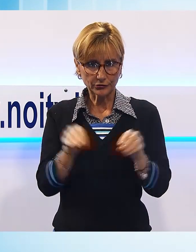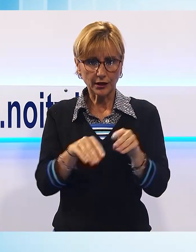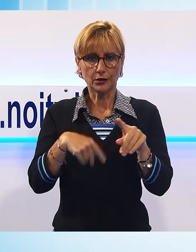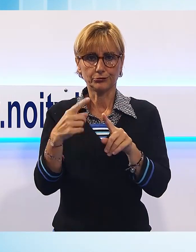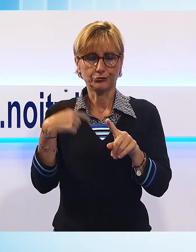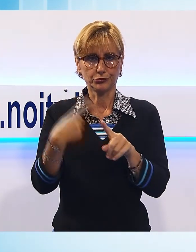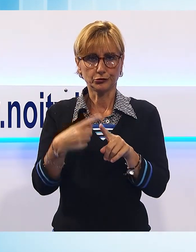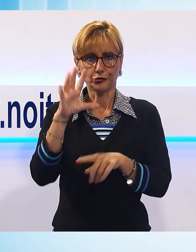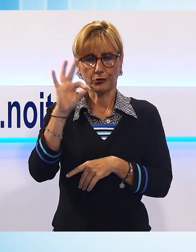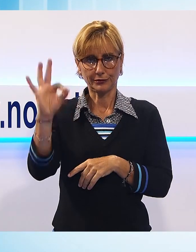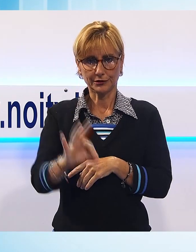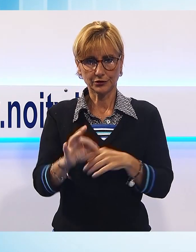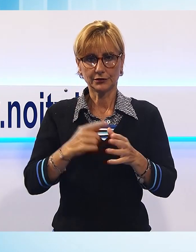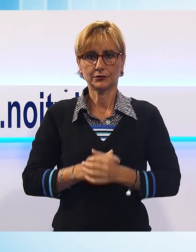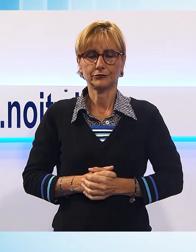a Forte dei Marri.